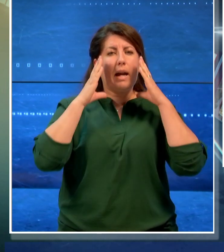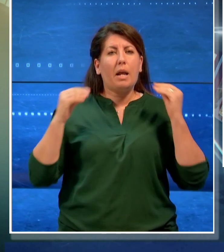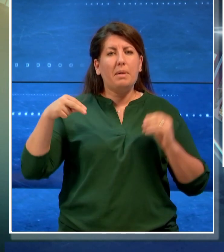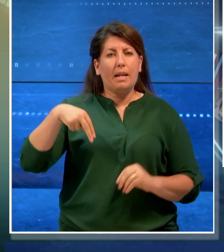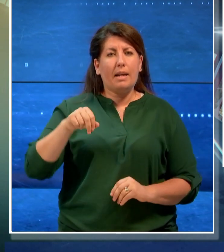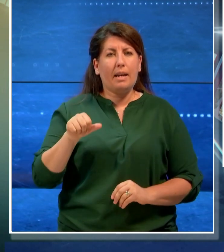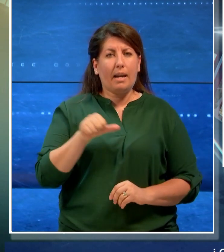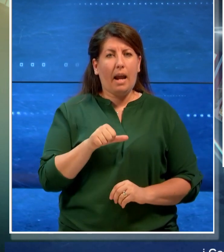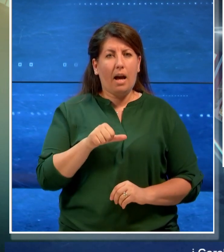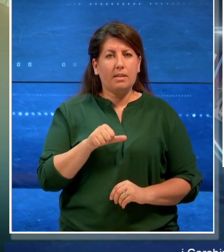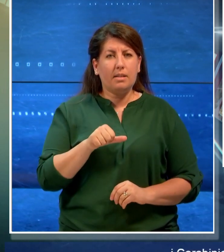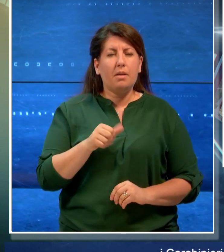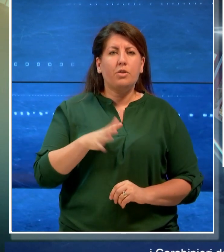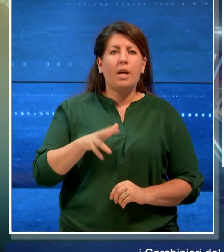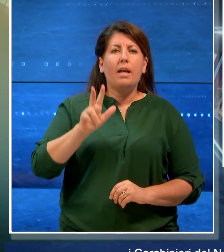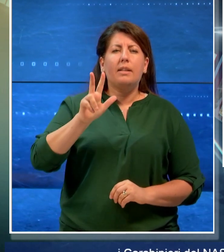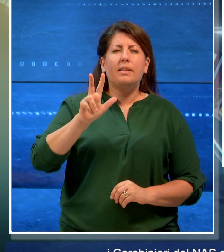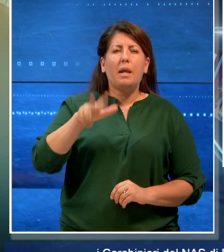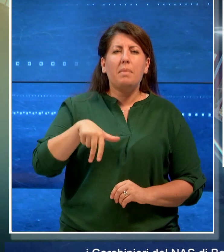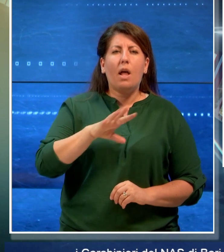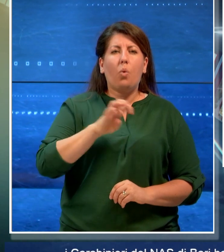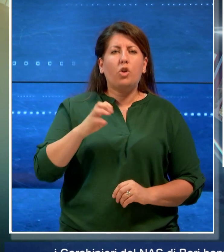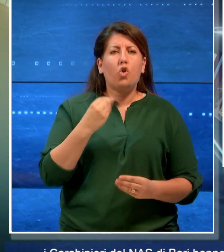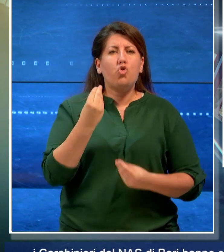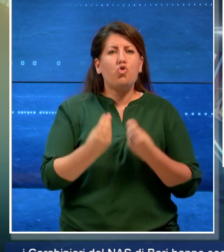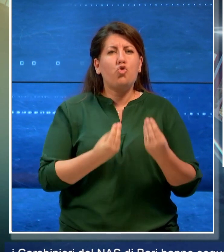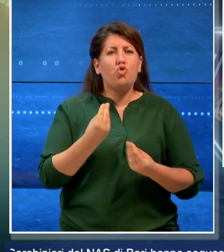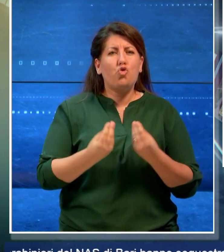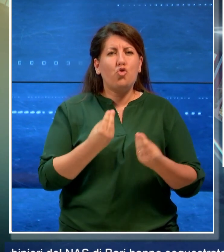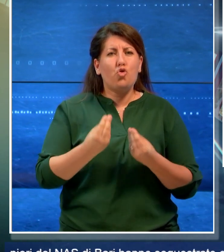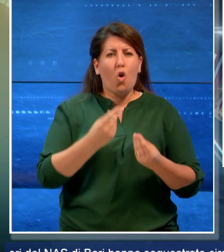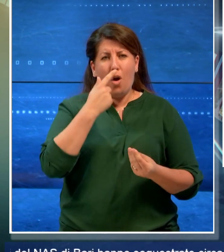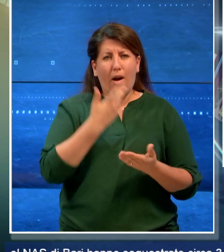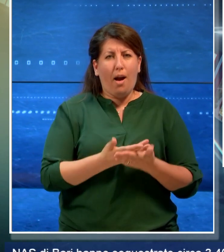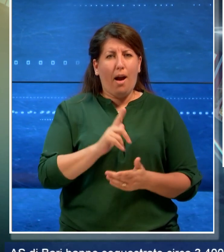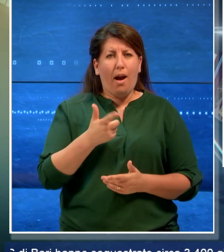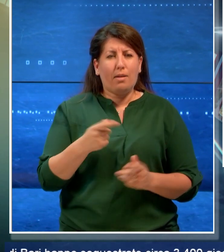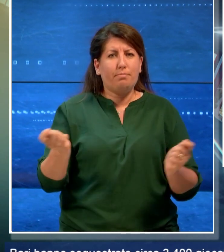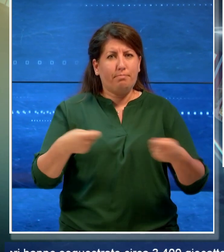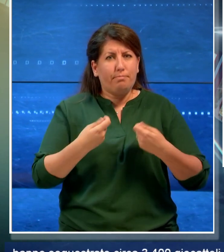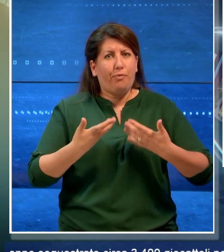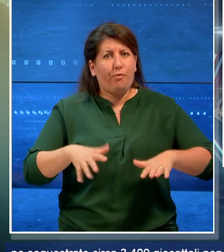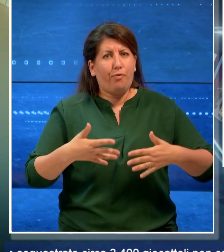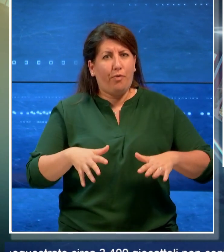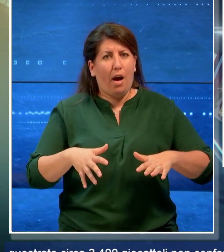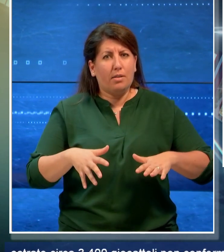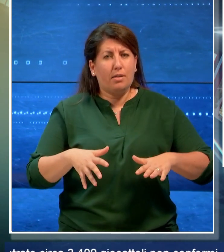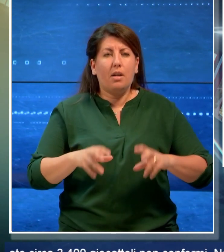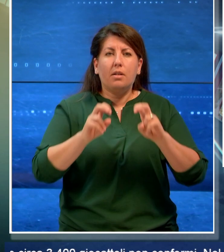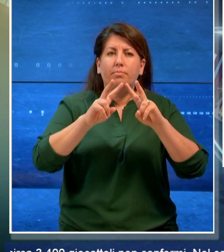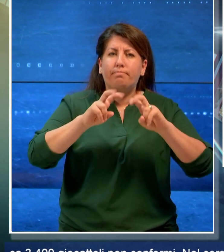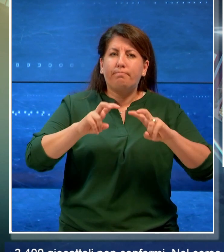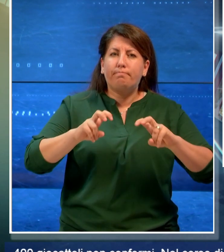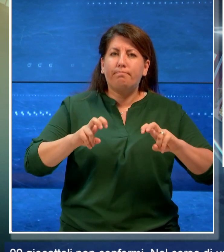sequestrato circa 3.400 giocattoli non conformi. Nel corso di un'ispezione in un